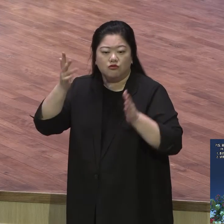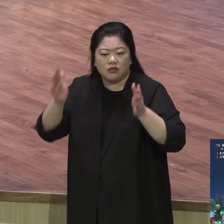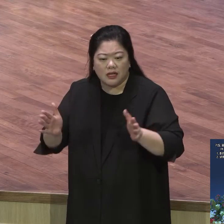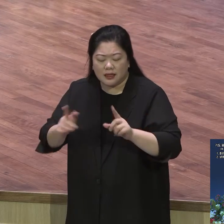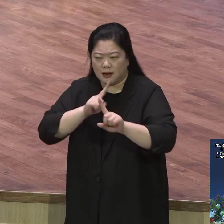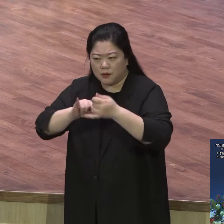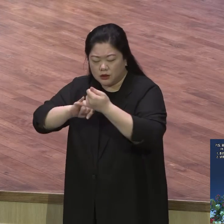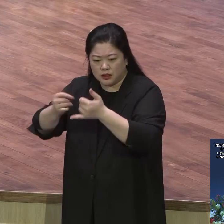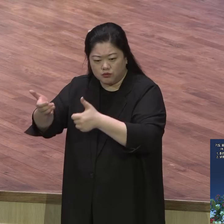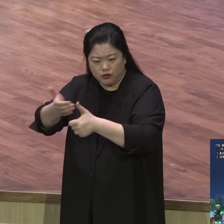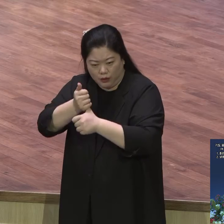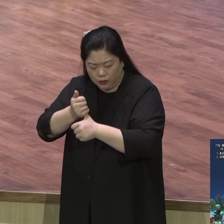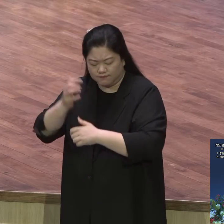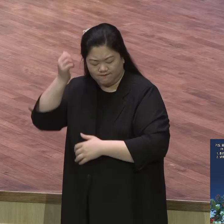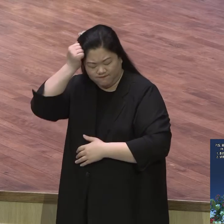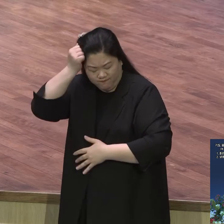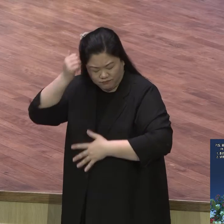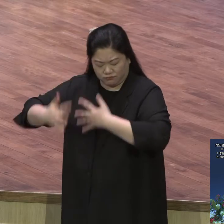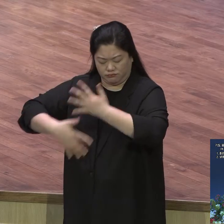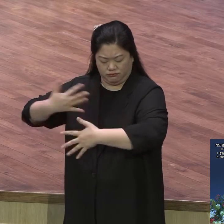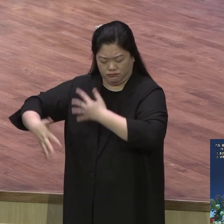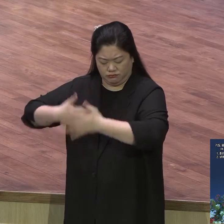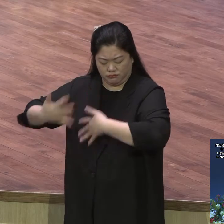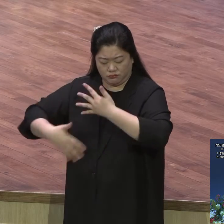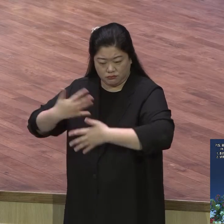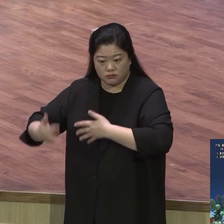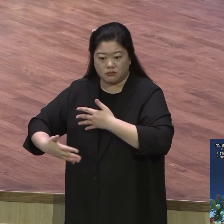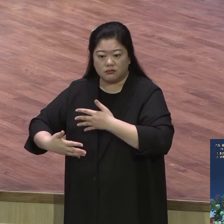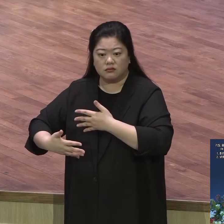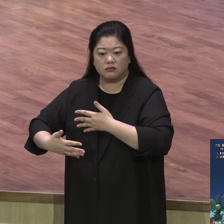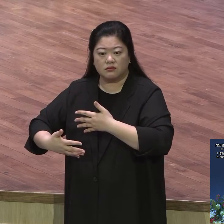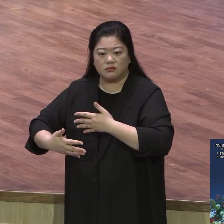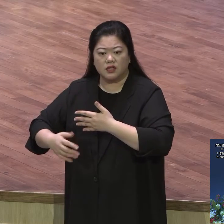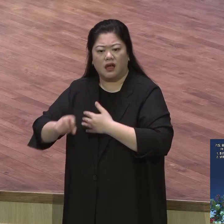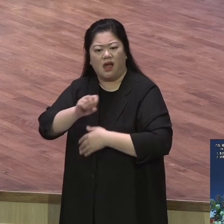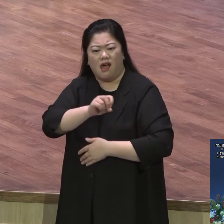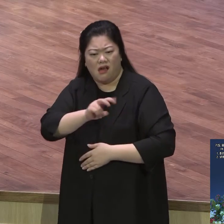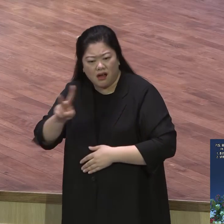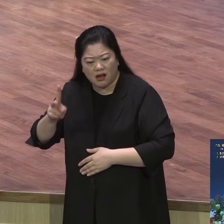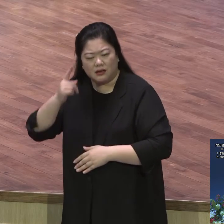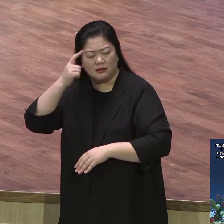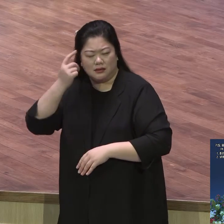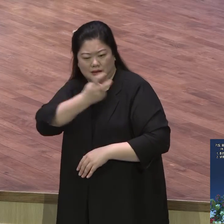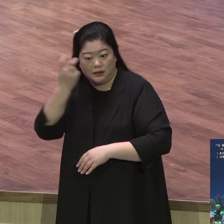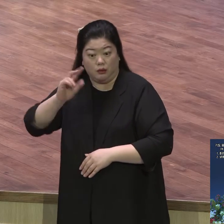큰지를 지혜를 지혜를 주신다고요 그 지혜를 성공하게 하세요 기도 위력이 얼마나 큰지